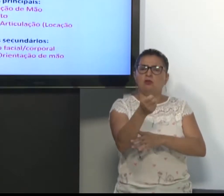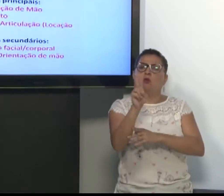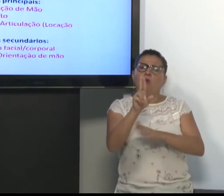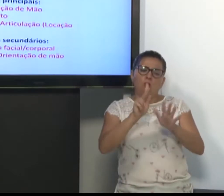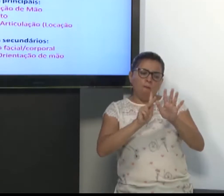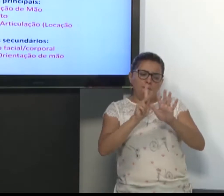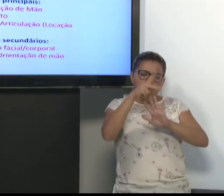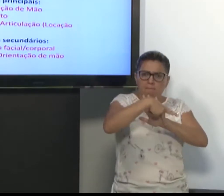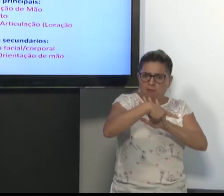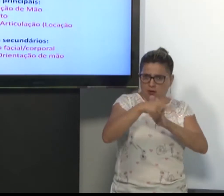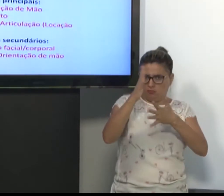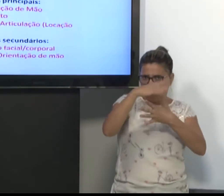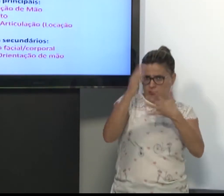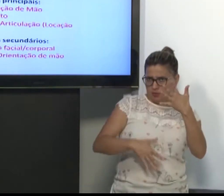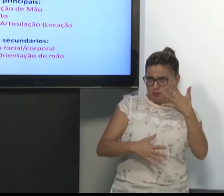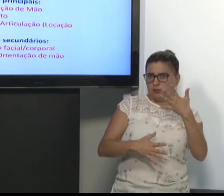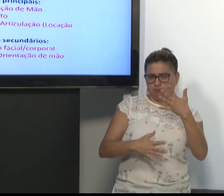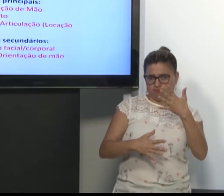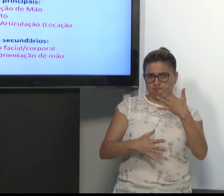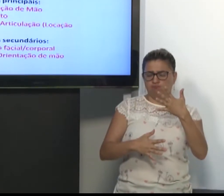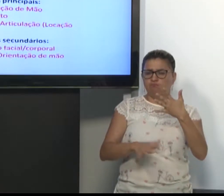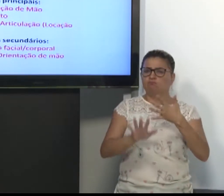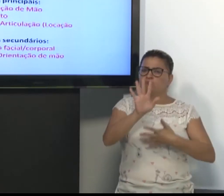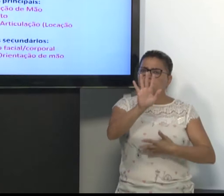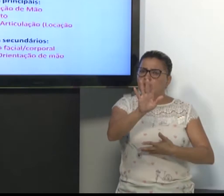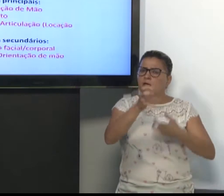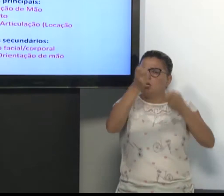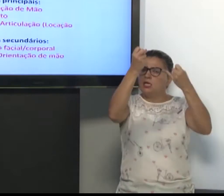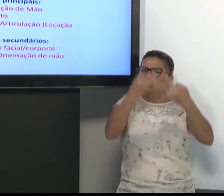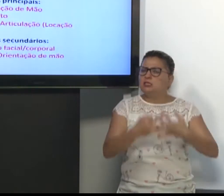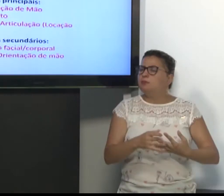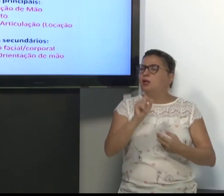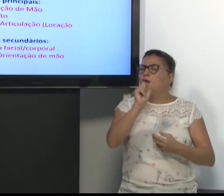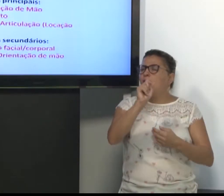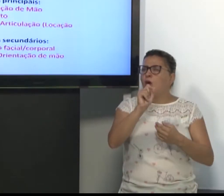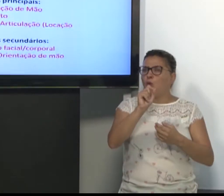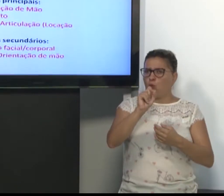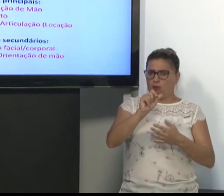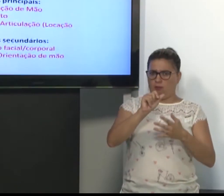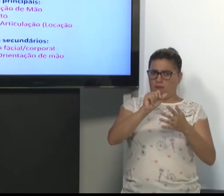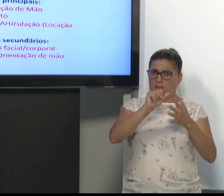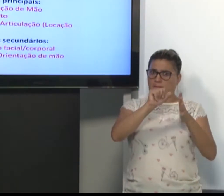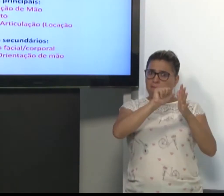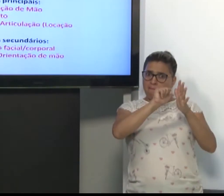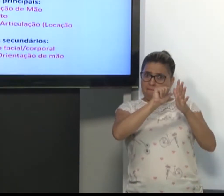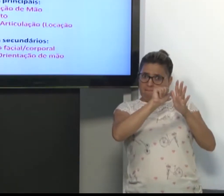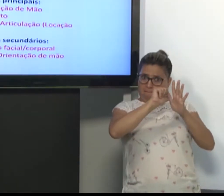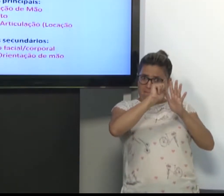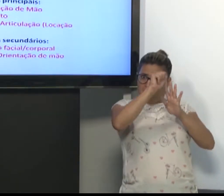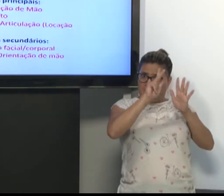Então, para a criação do sinal, usa-se os parâmetros da Libras. E eu vou explicar para vocês.